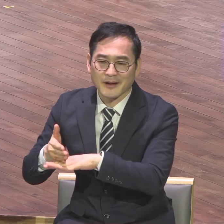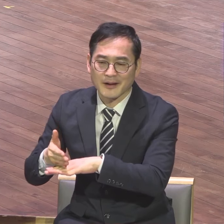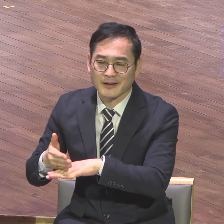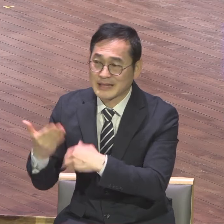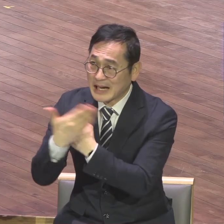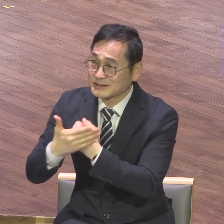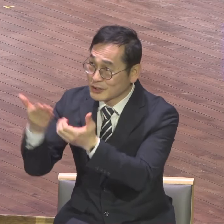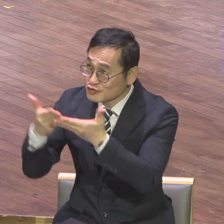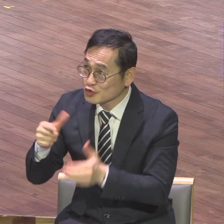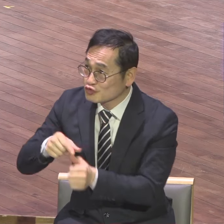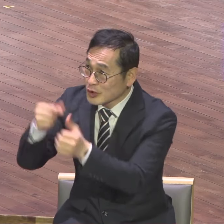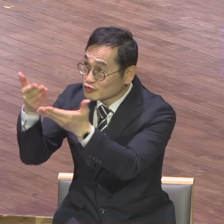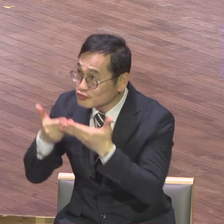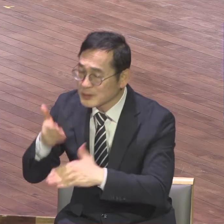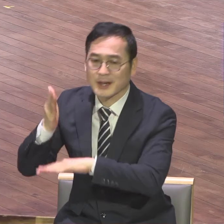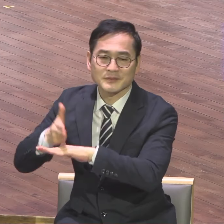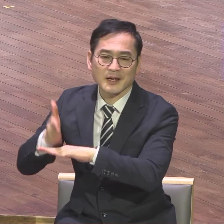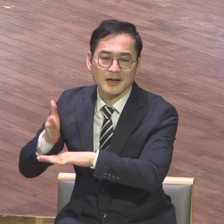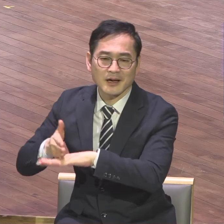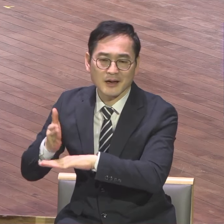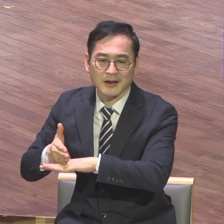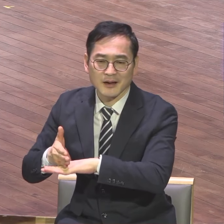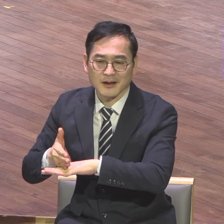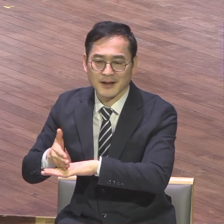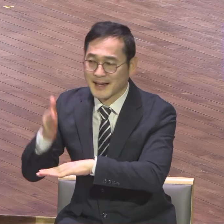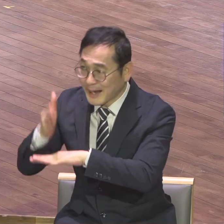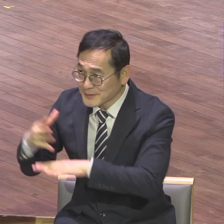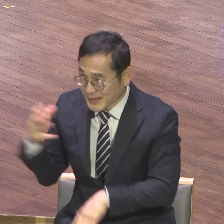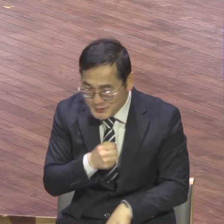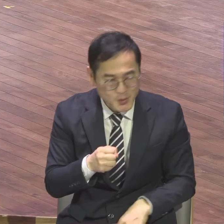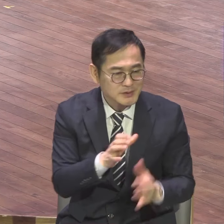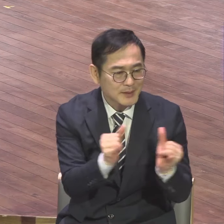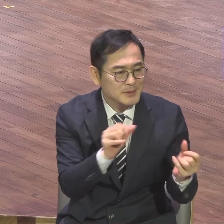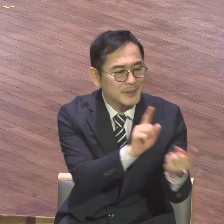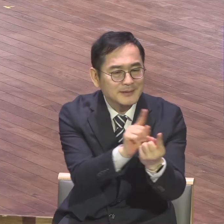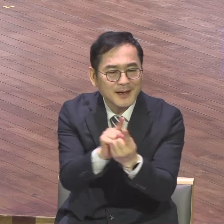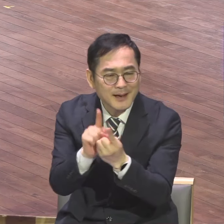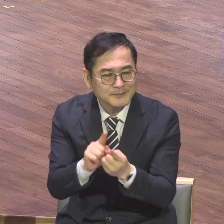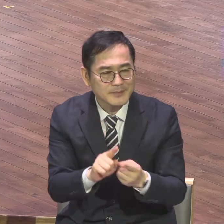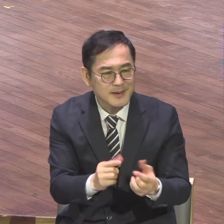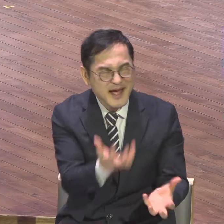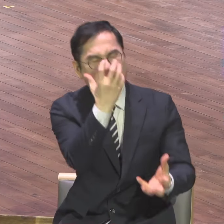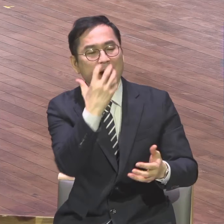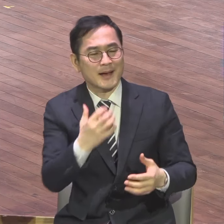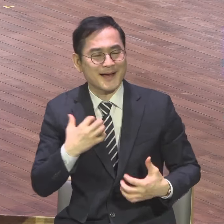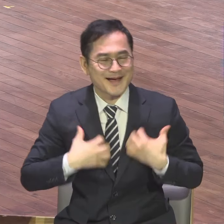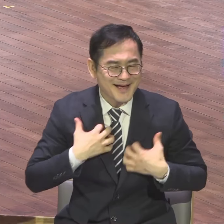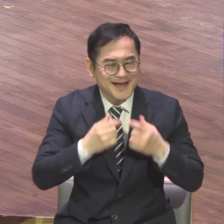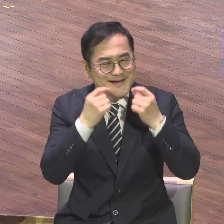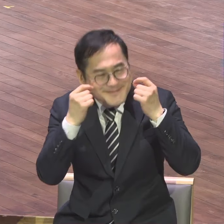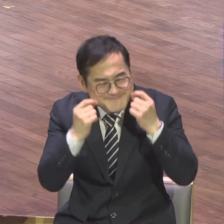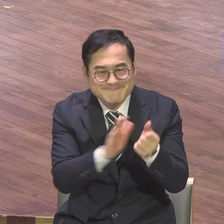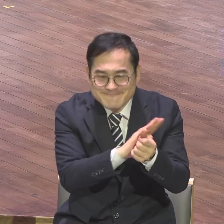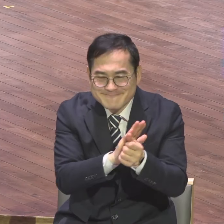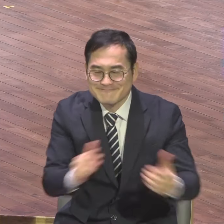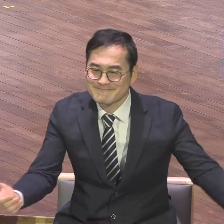은약의 원니스 이루는 은약 공동체 만들어 가시기를 질문으로 축복합니다 두 번째로